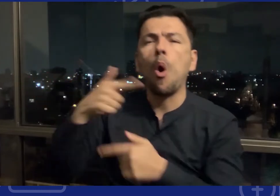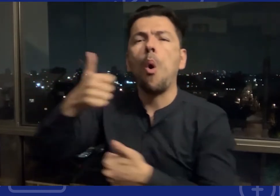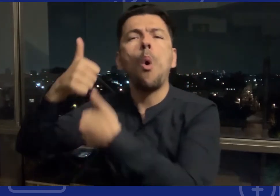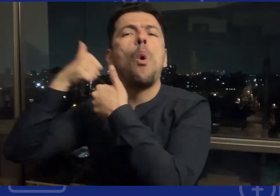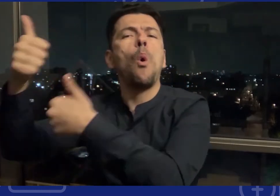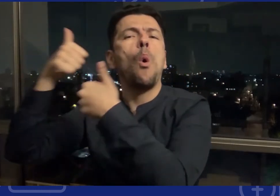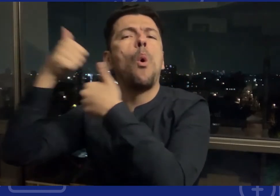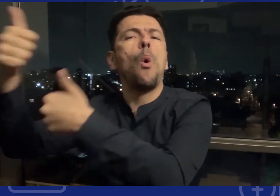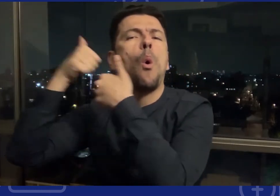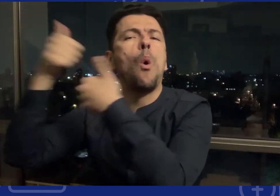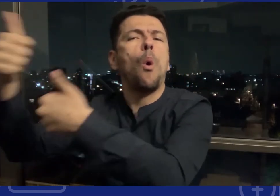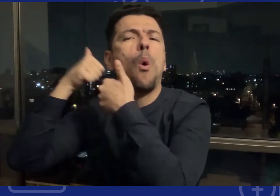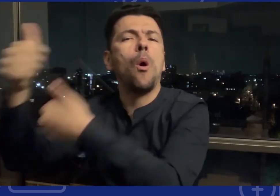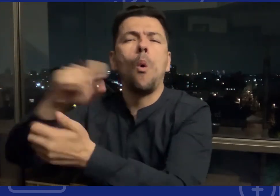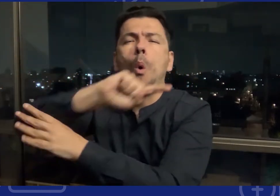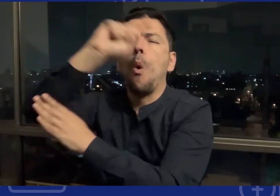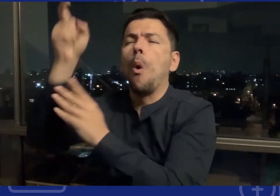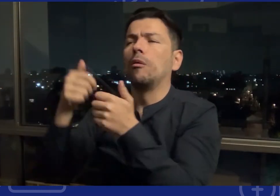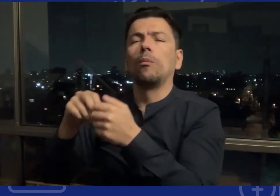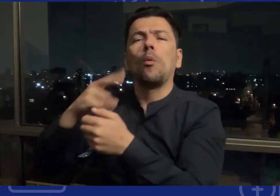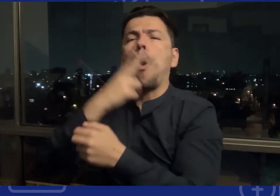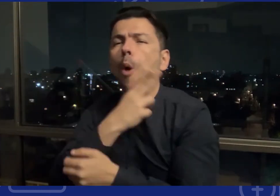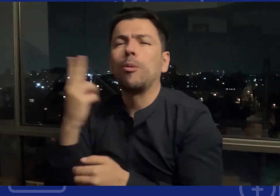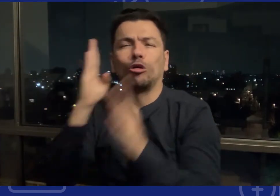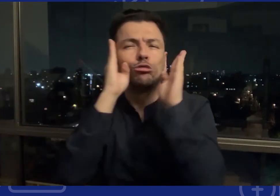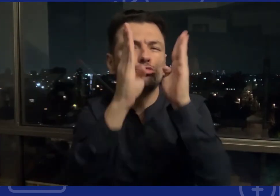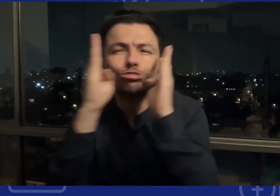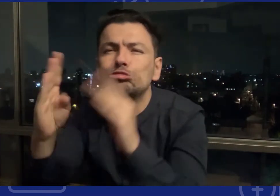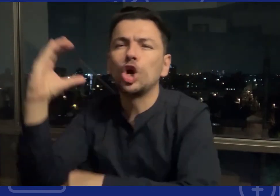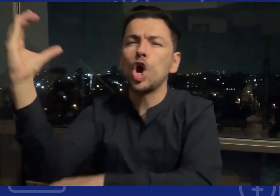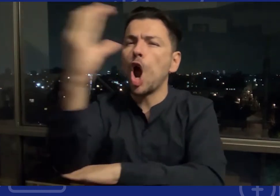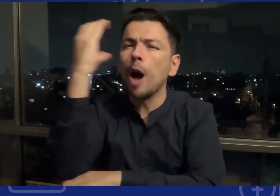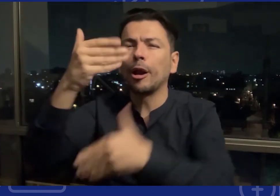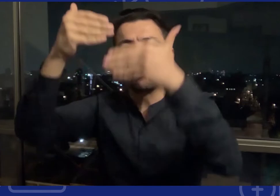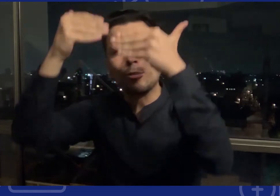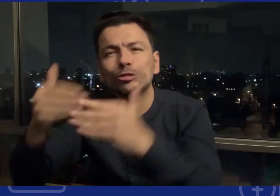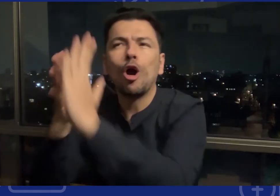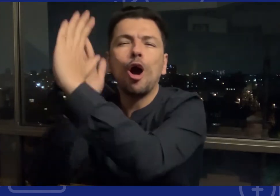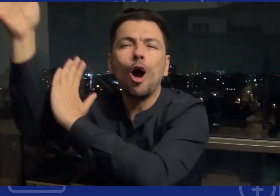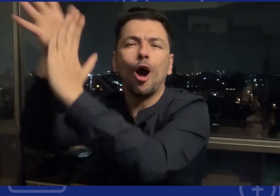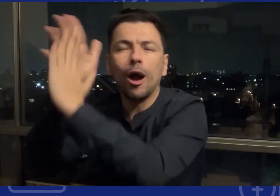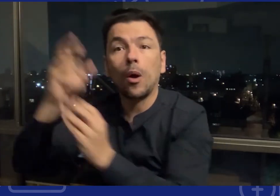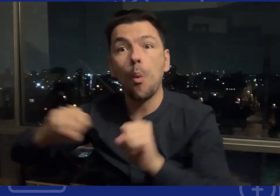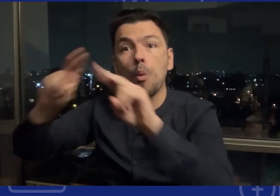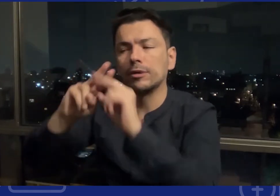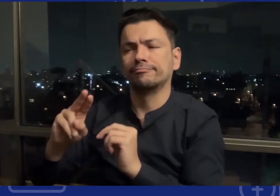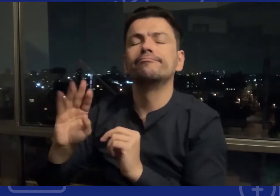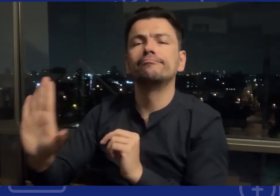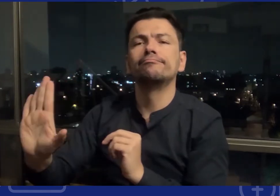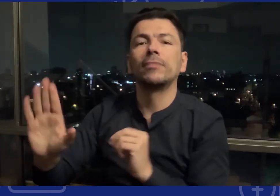información que da el gobierno es que estamos comprometidos hemos atendido a las personas con discapacidad y la información solamente